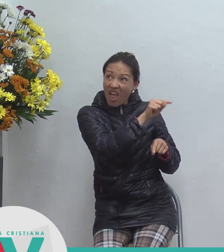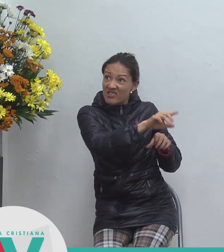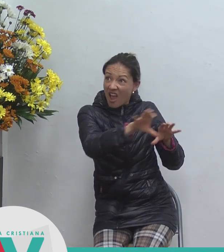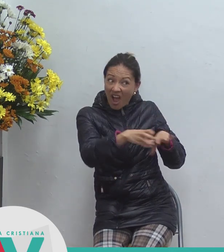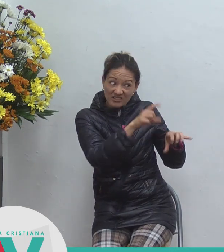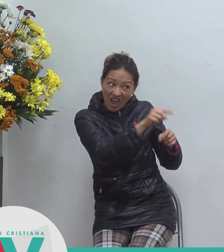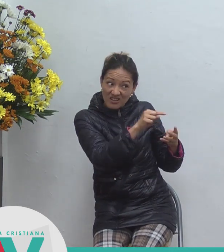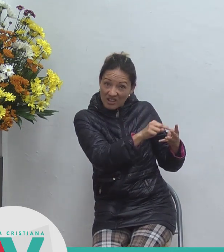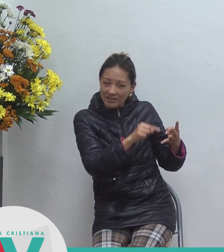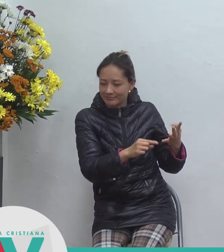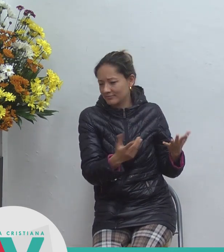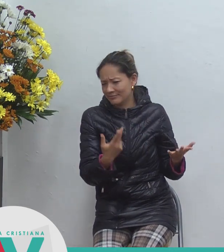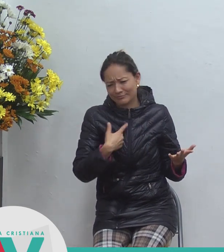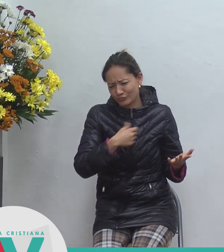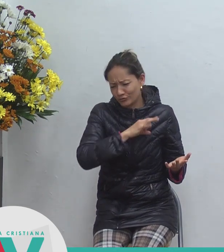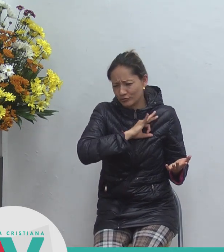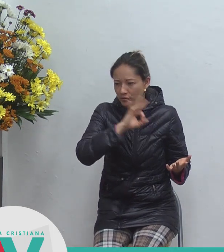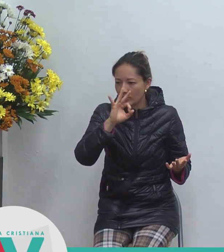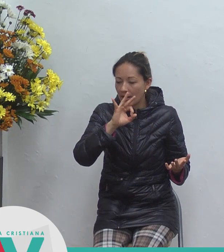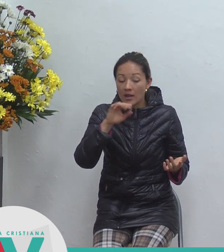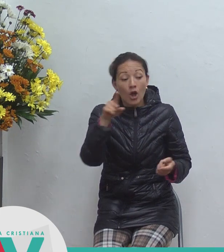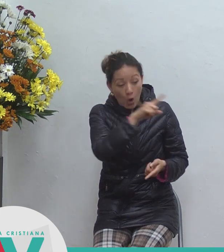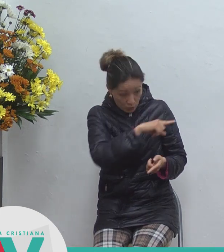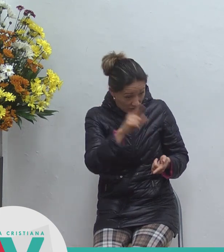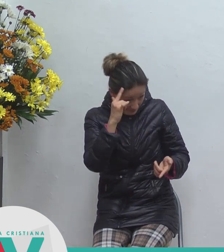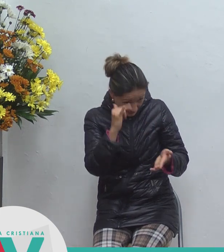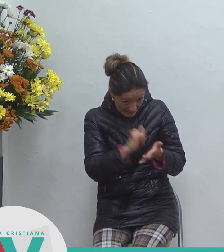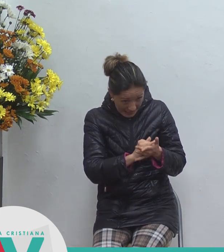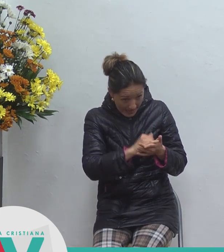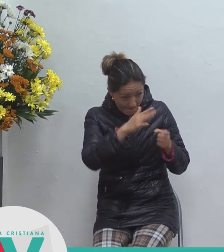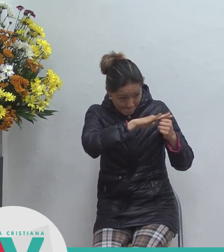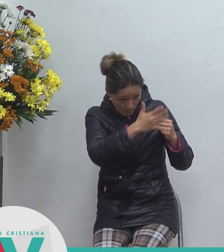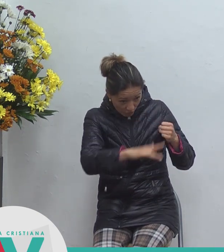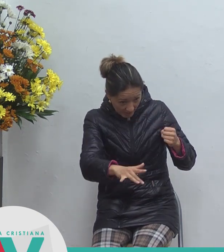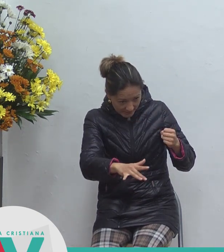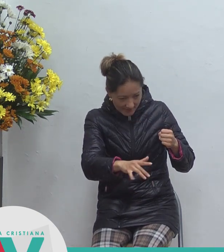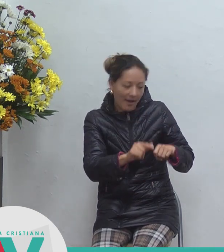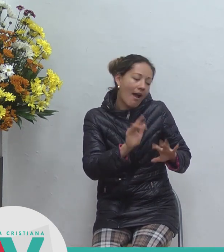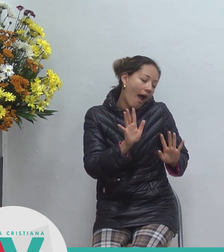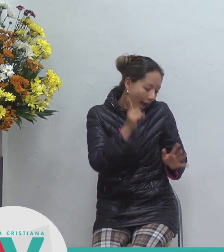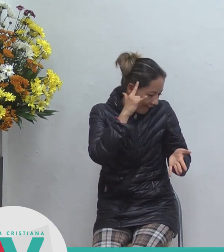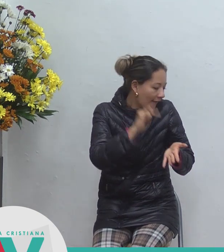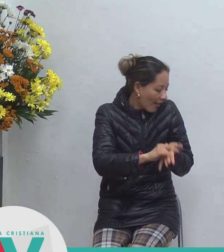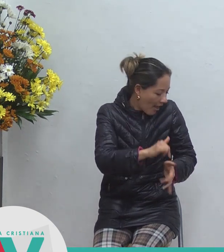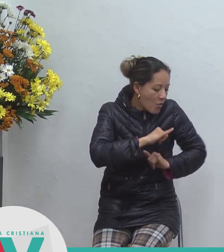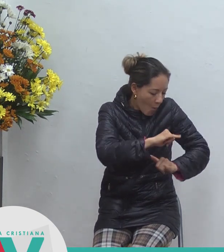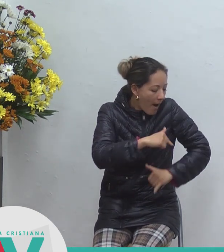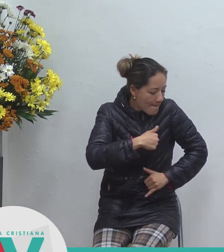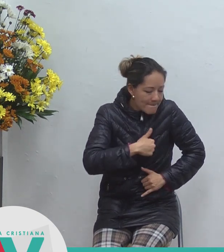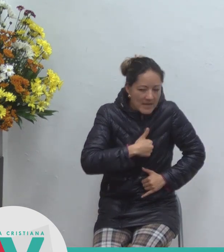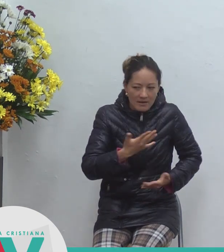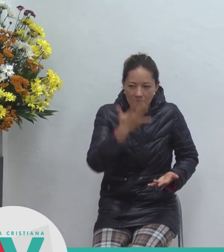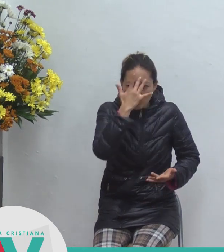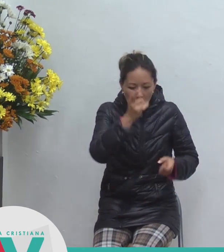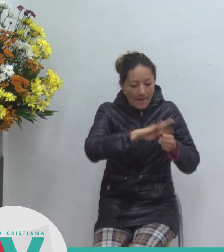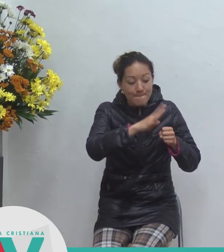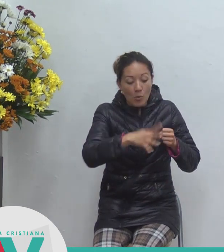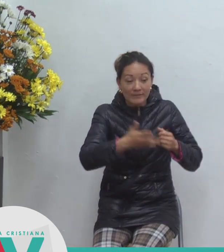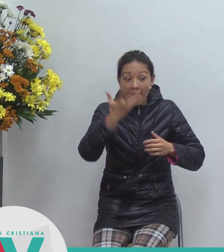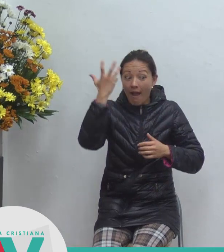Moisés me creeríais a mí porque de mí escribió él pero si no creéis a sus escritos cómo creéis a mis